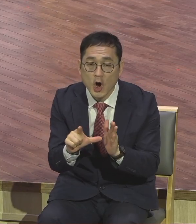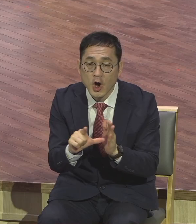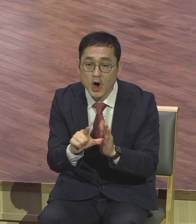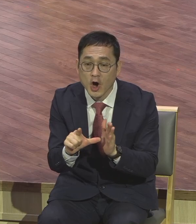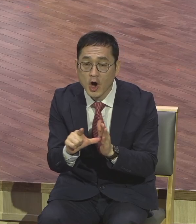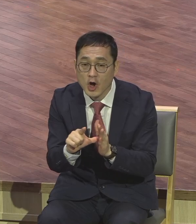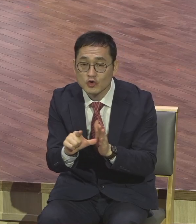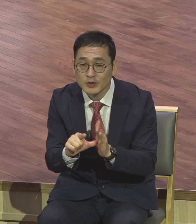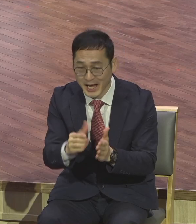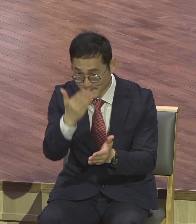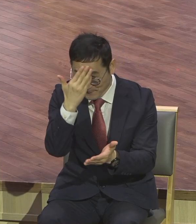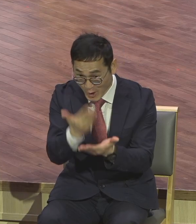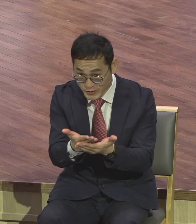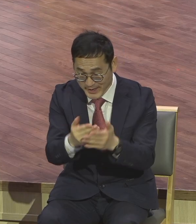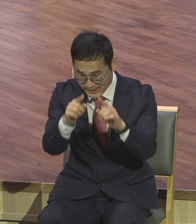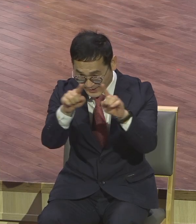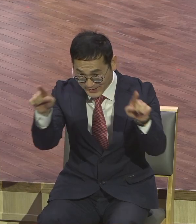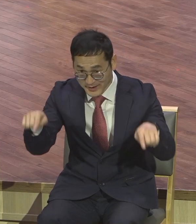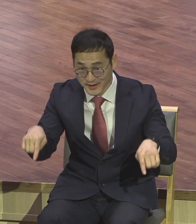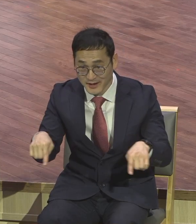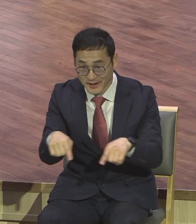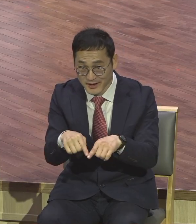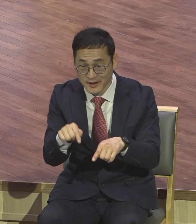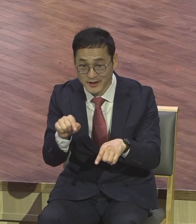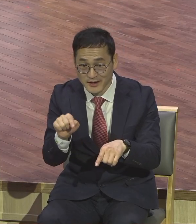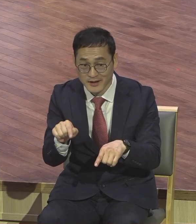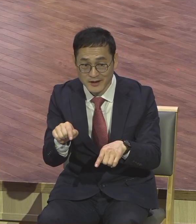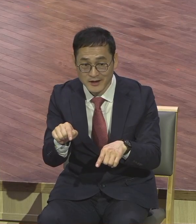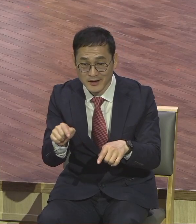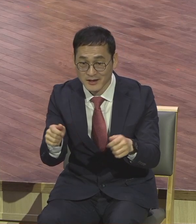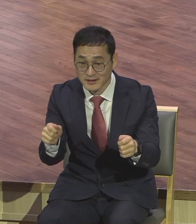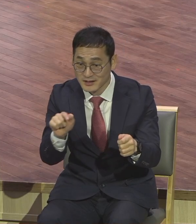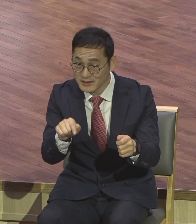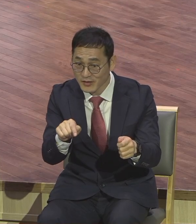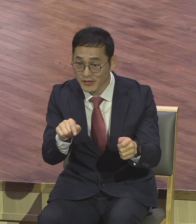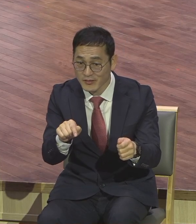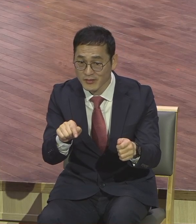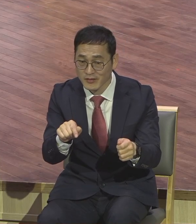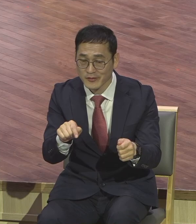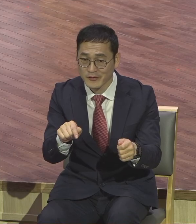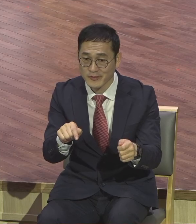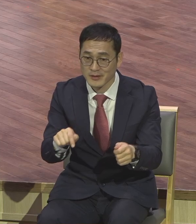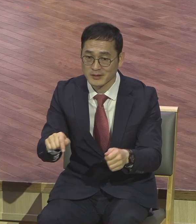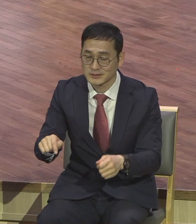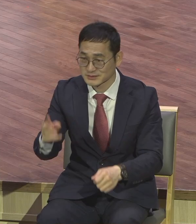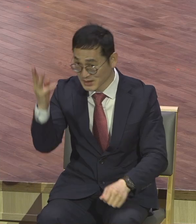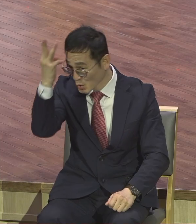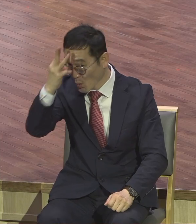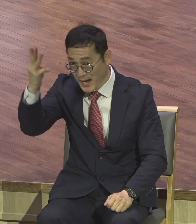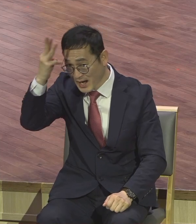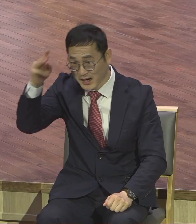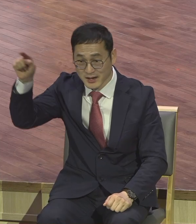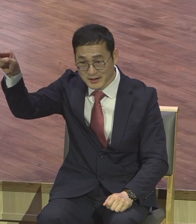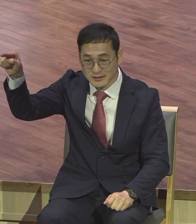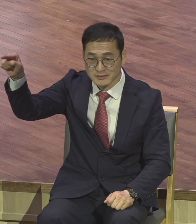포함해서 교황의 폭증, 교황청의 타락. 이